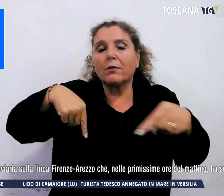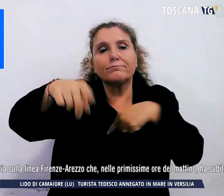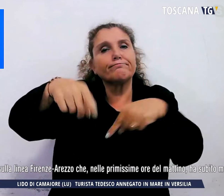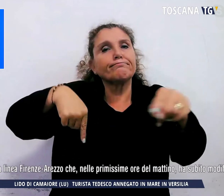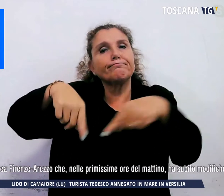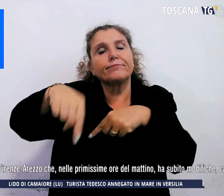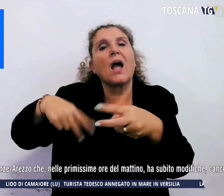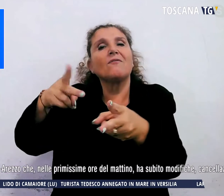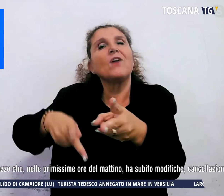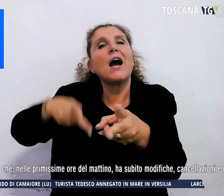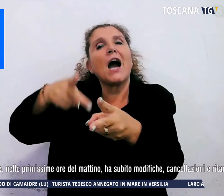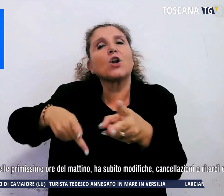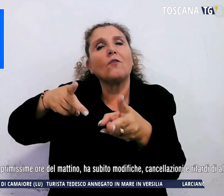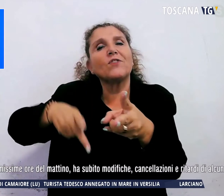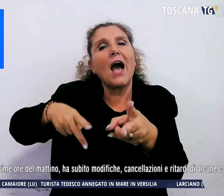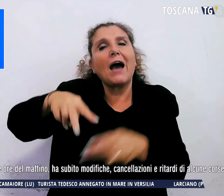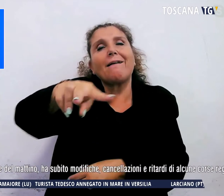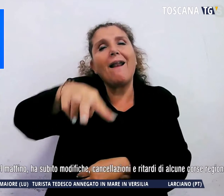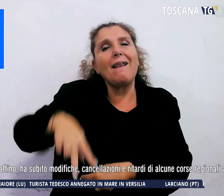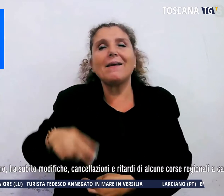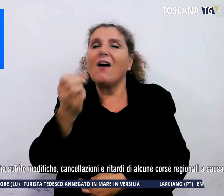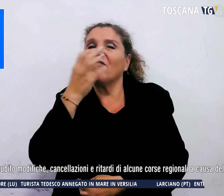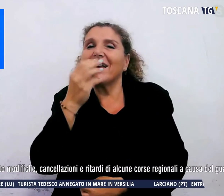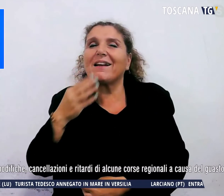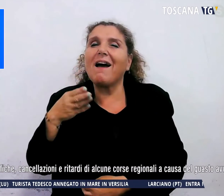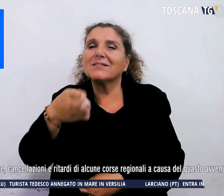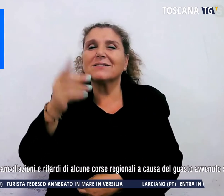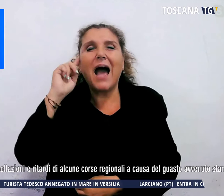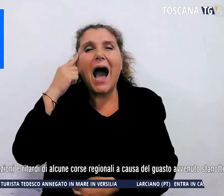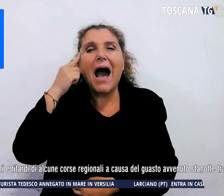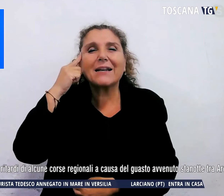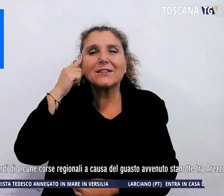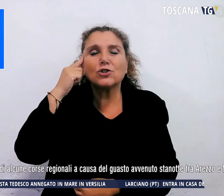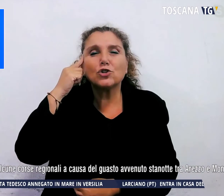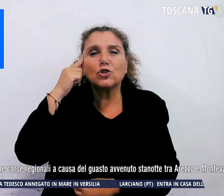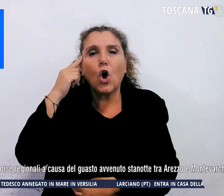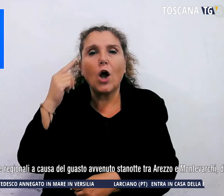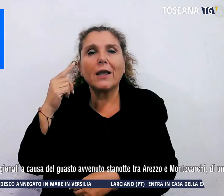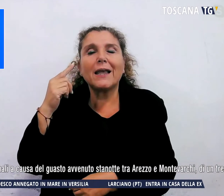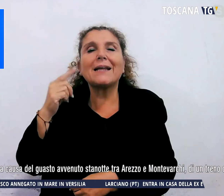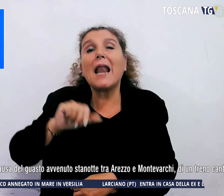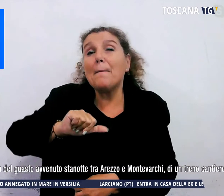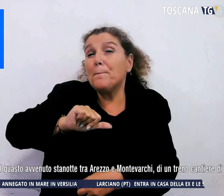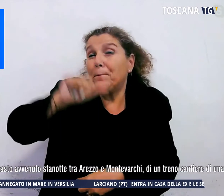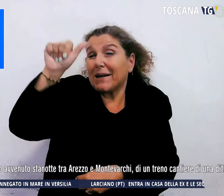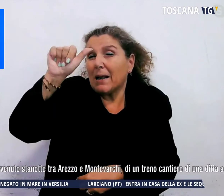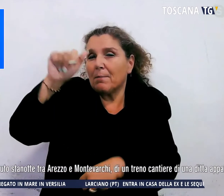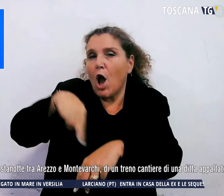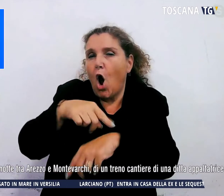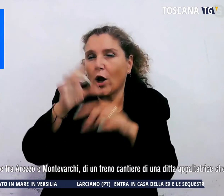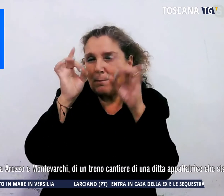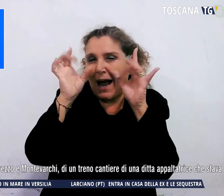linea Firenze-Arezzo che nelle primissime ore del mattino ha subito